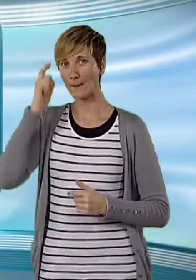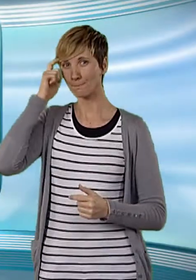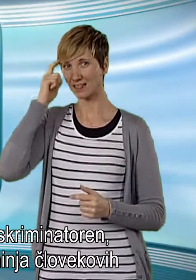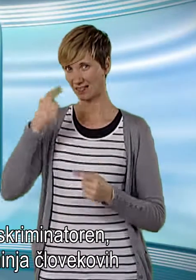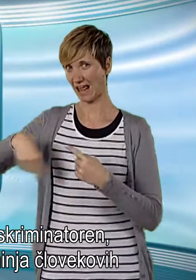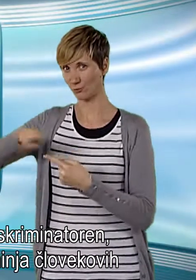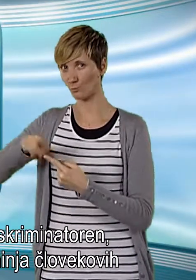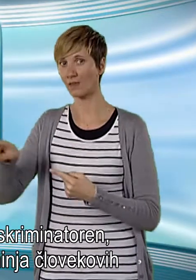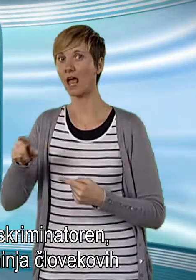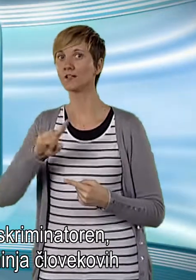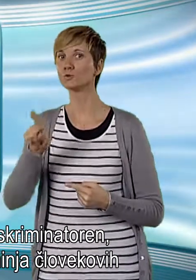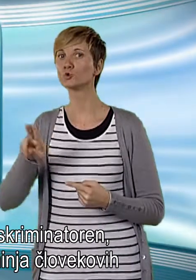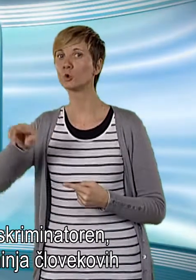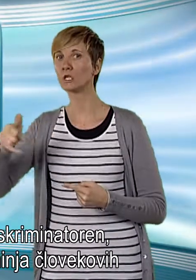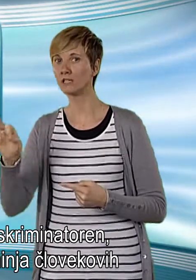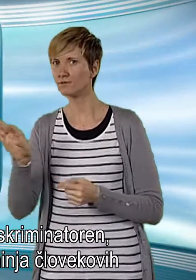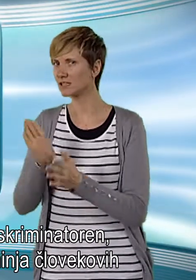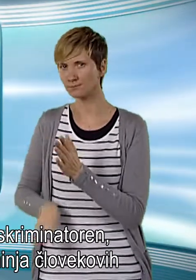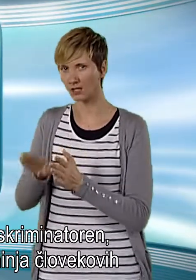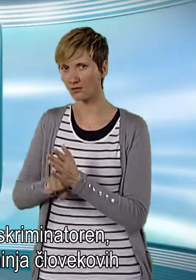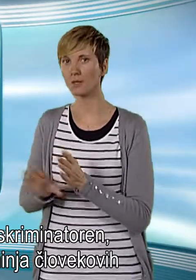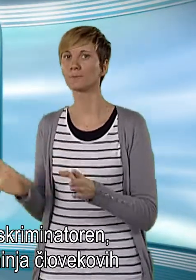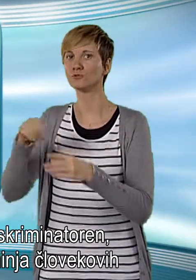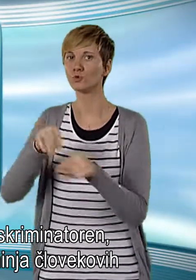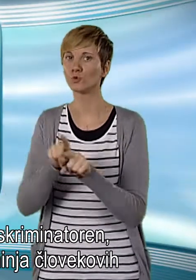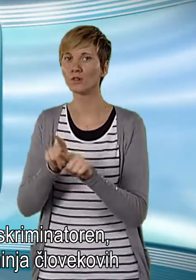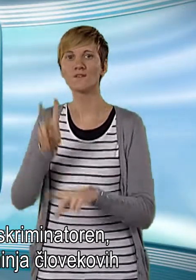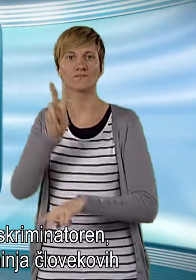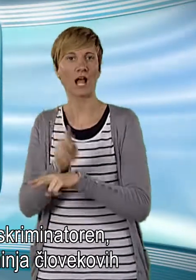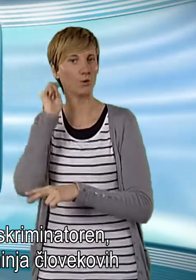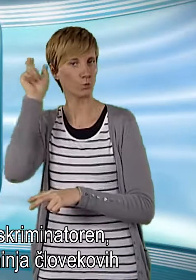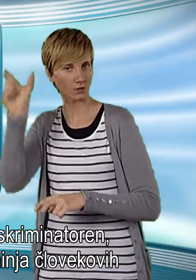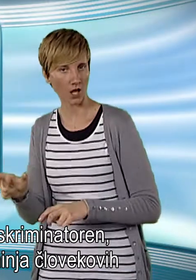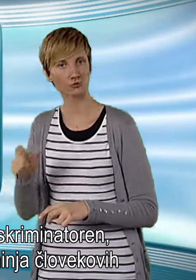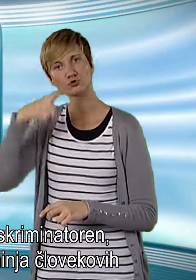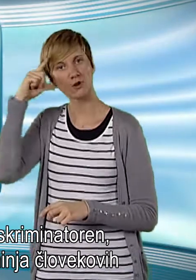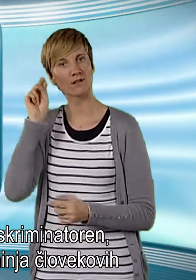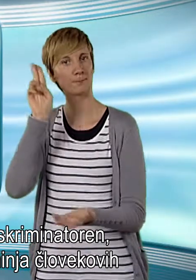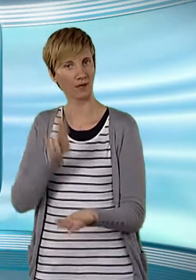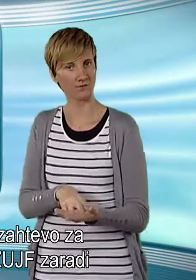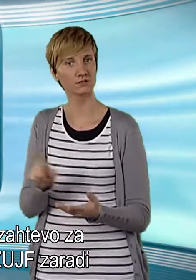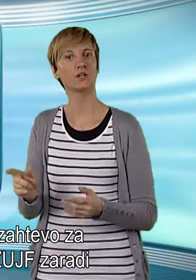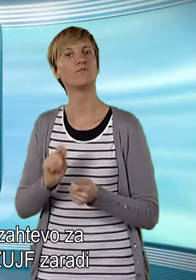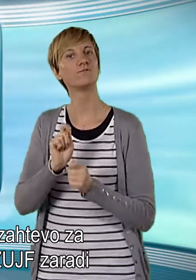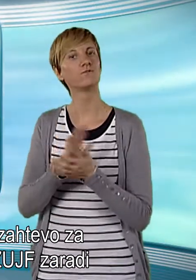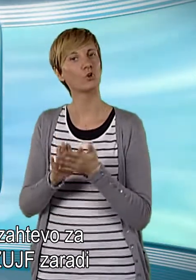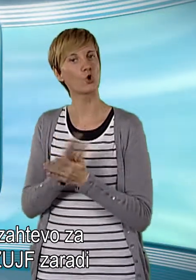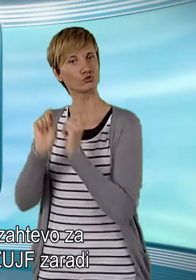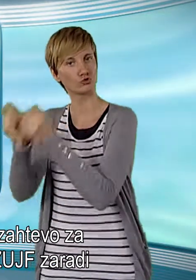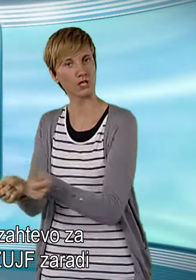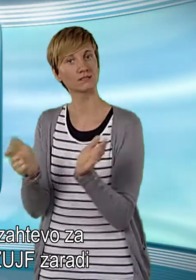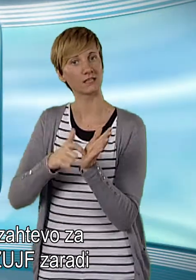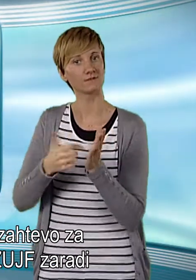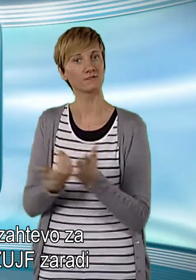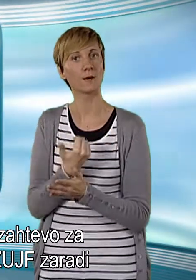Mnenju, da je zujh diskriminatoren, se pridružuje tudi varuhinja človekovih pravic, ki je vložila zahtevo za presojo ustavnosti